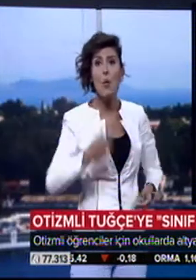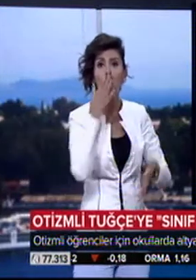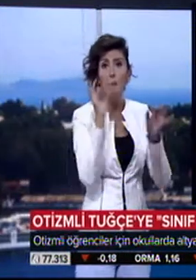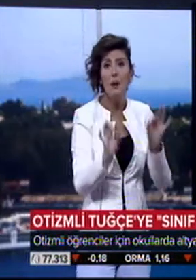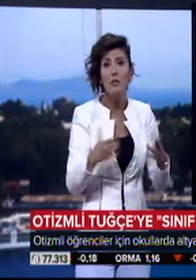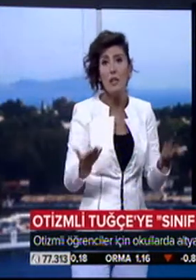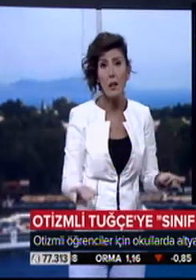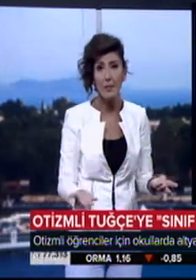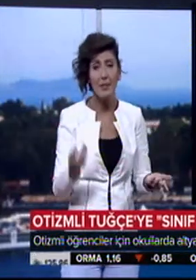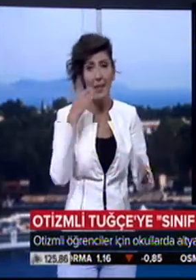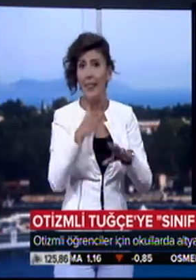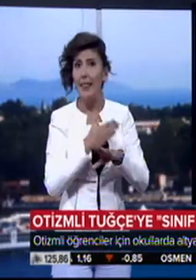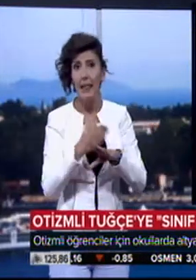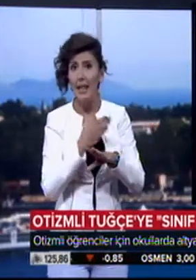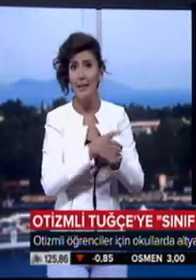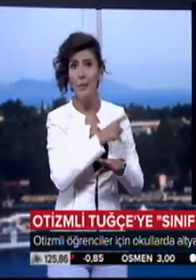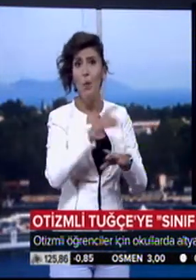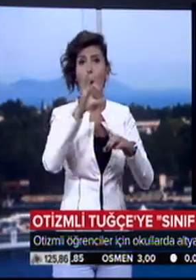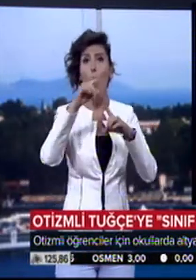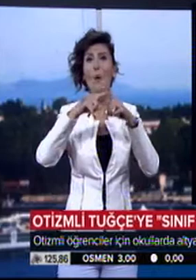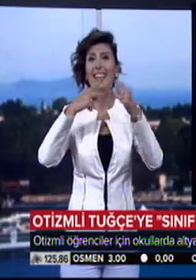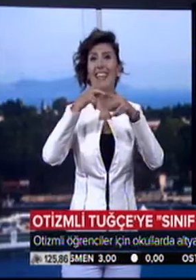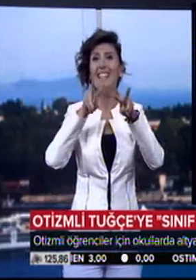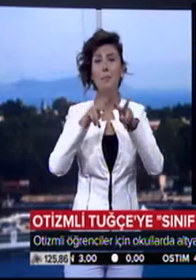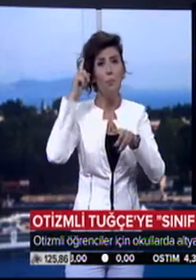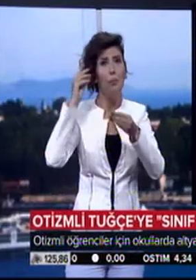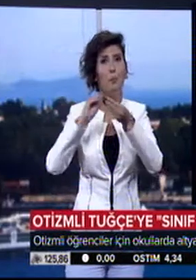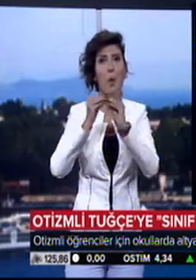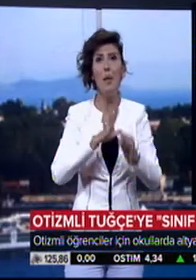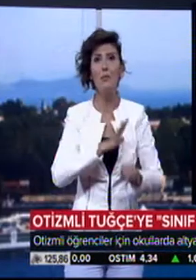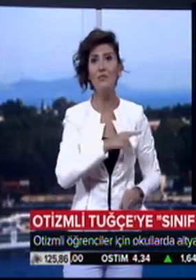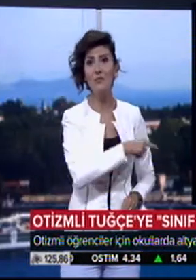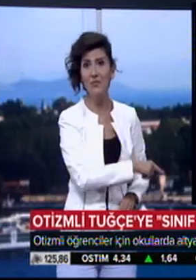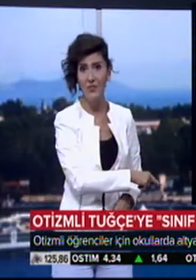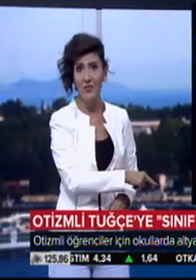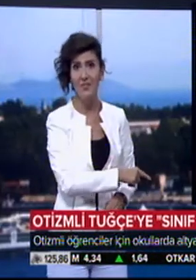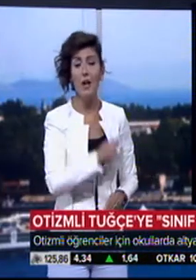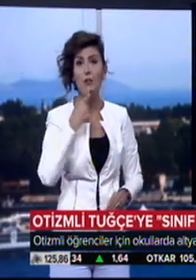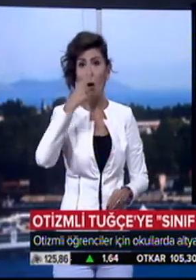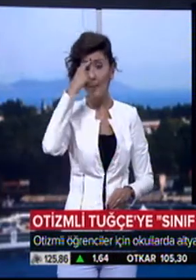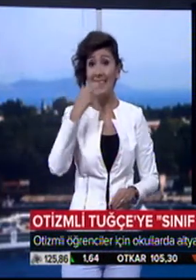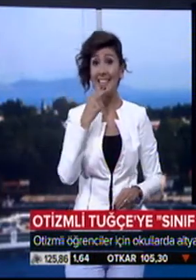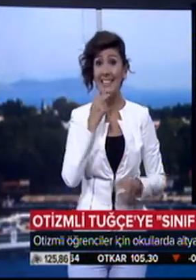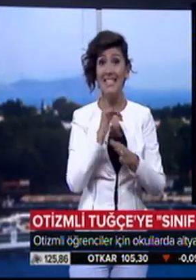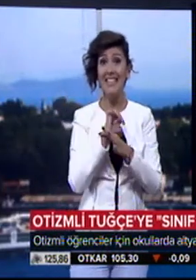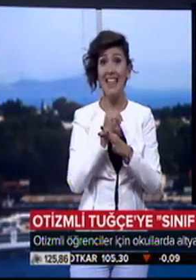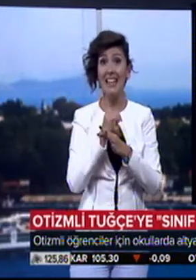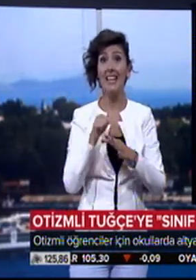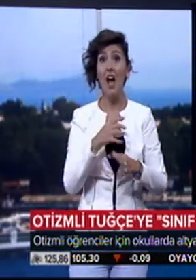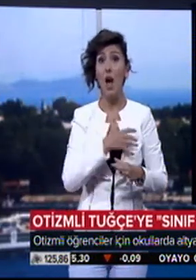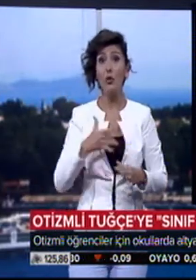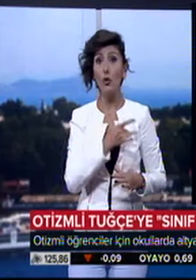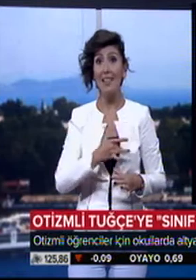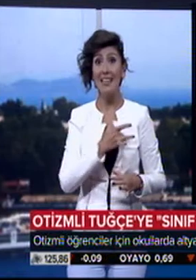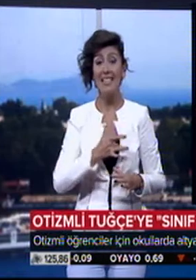başlayamadı. Nedeni Tuğçe'nin otizmli olması. Gölbaşı Kız Teknik Anadolu Lisesi'ni kazandı ve bize